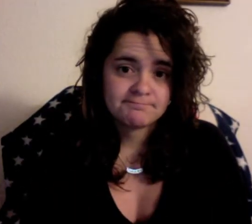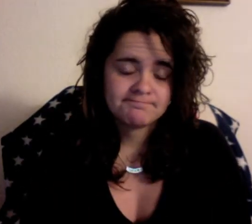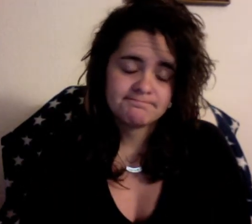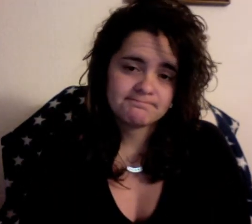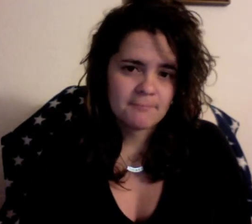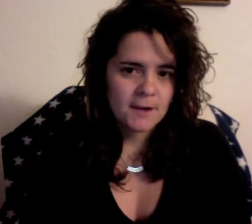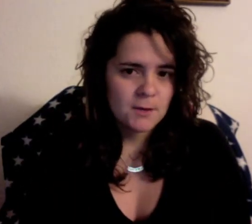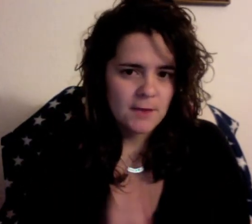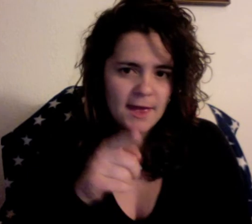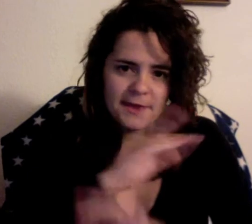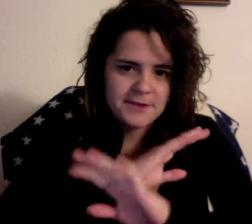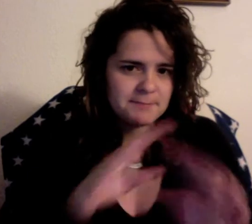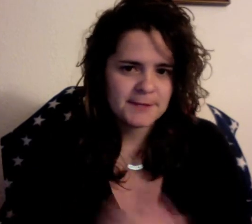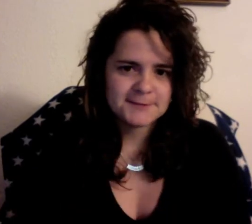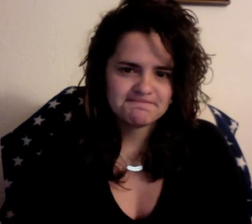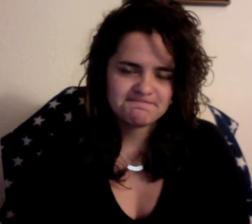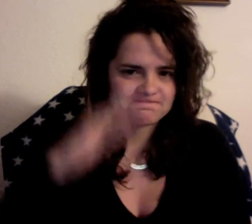María! ¡Ves, María! ¡Ves,